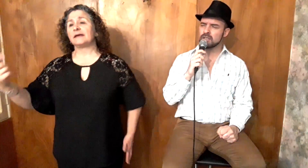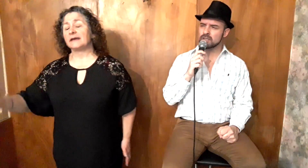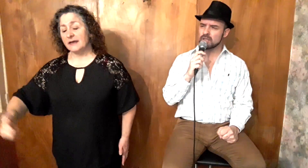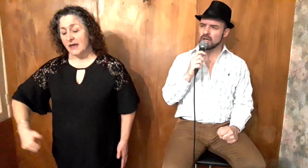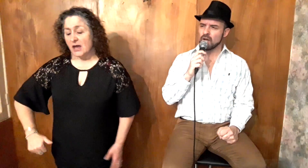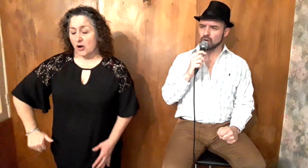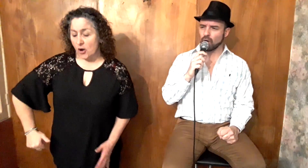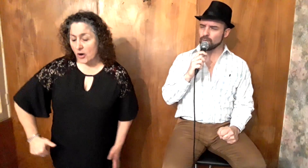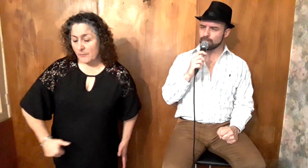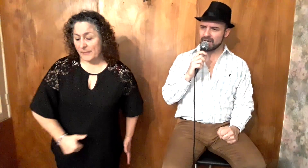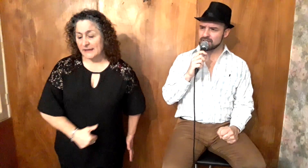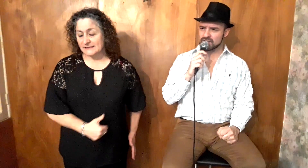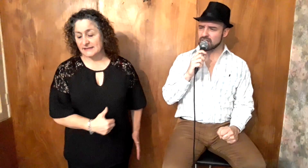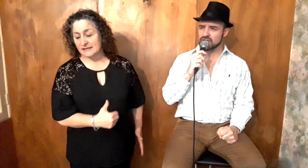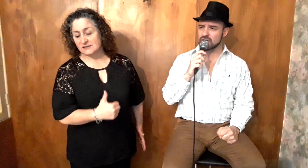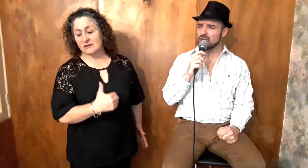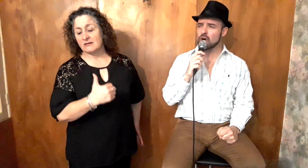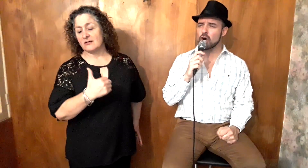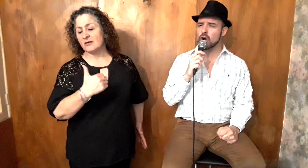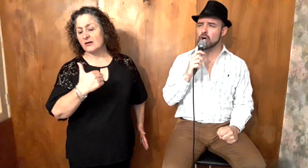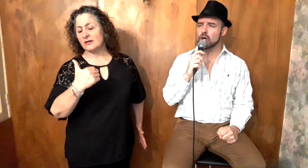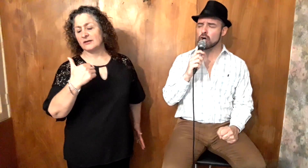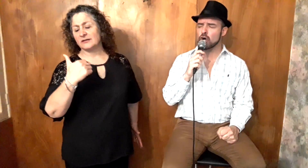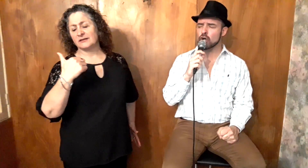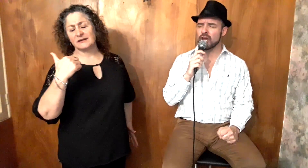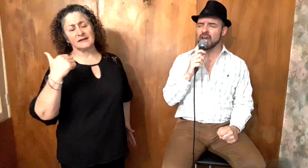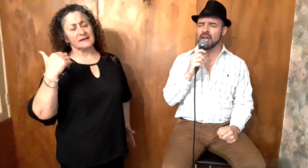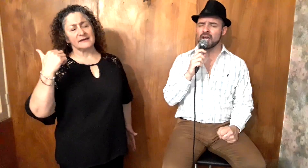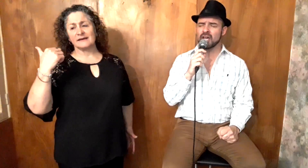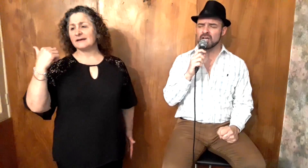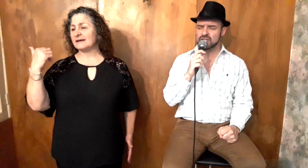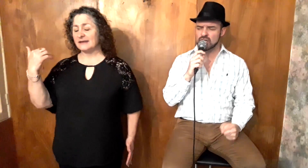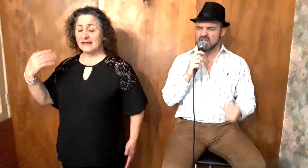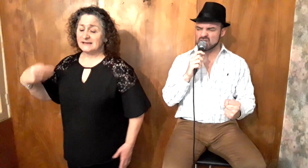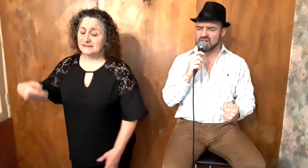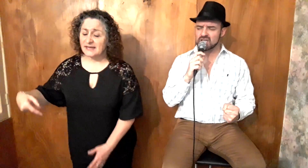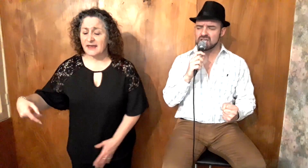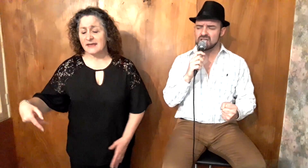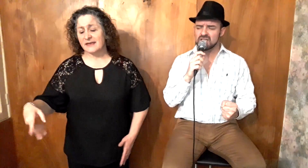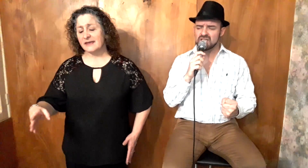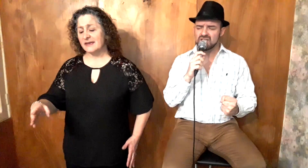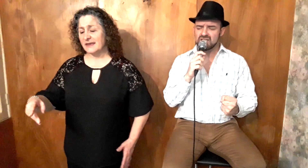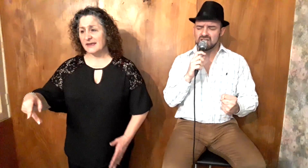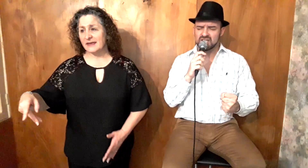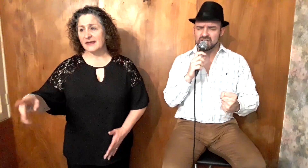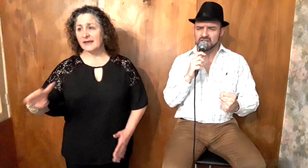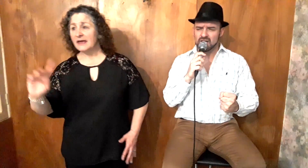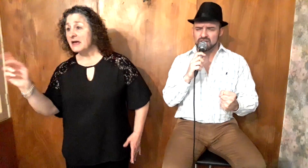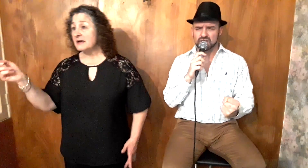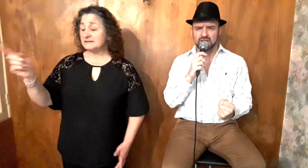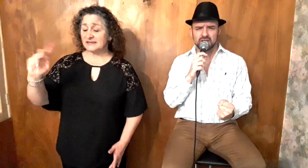compensaciones Seguí sin